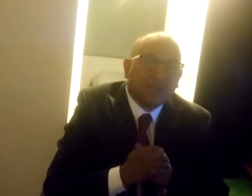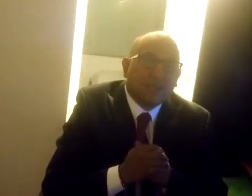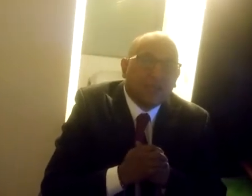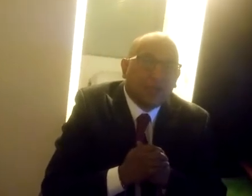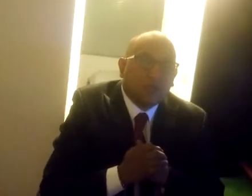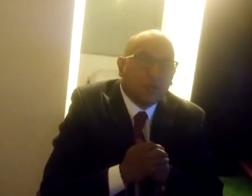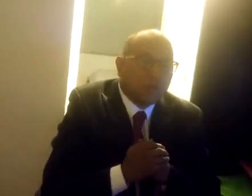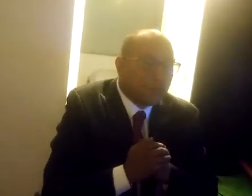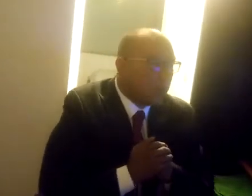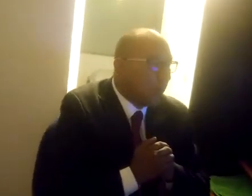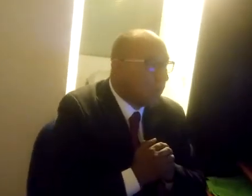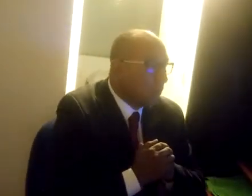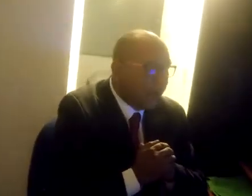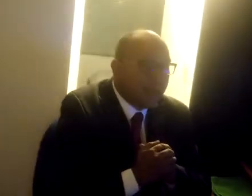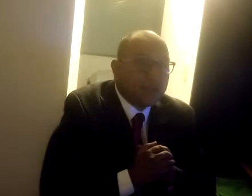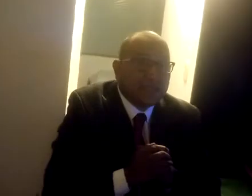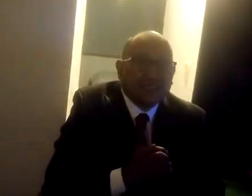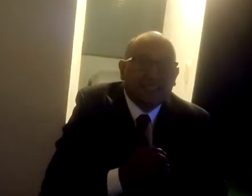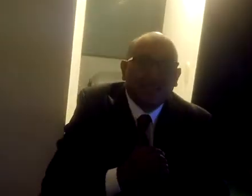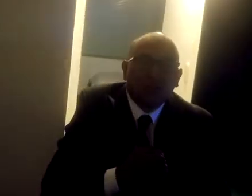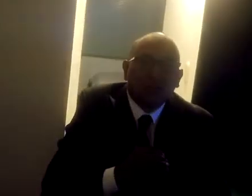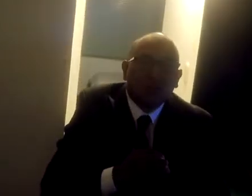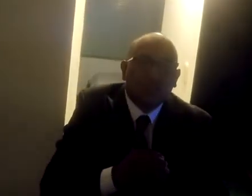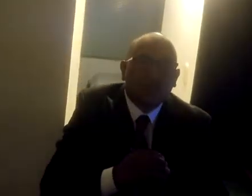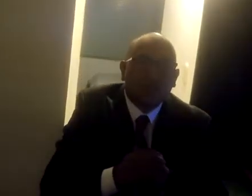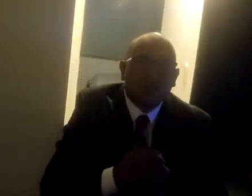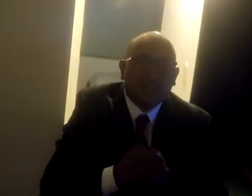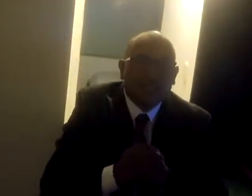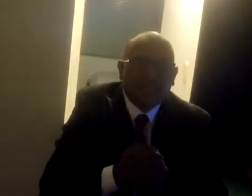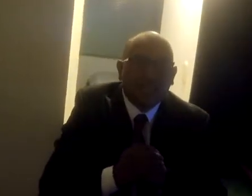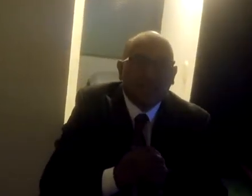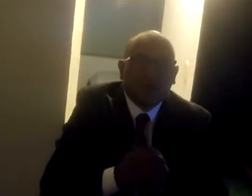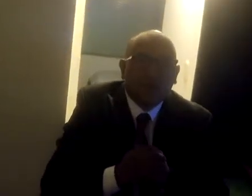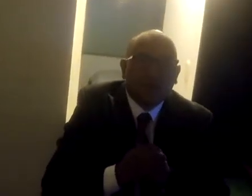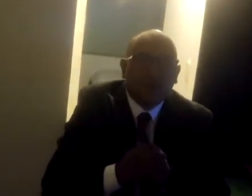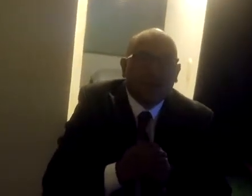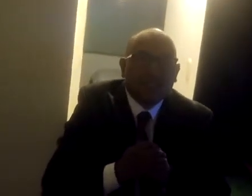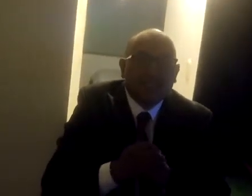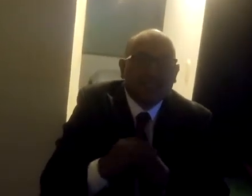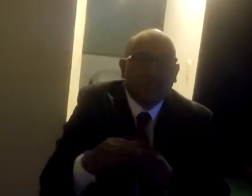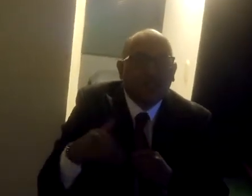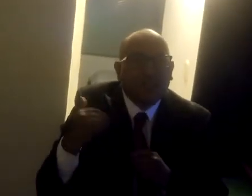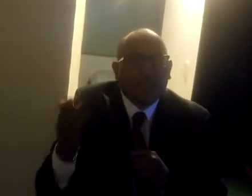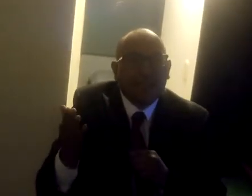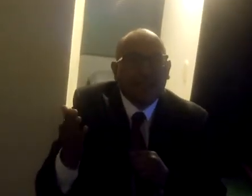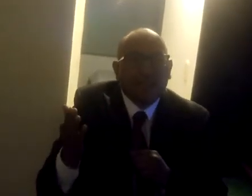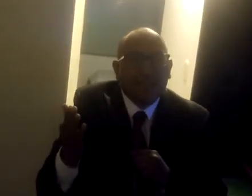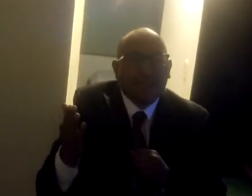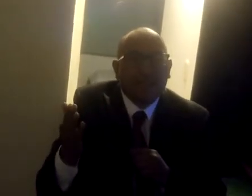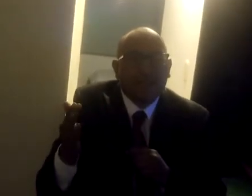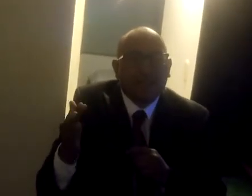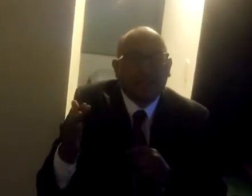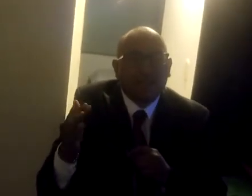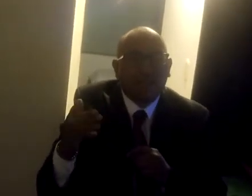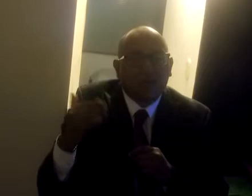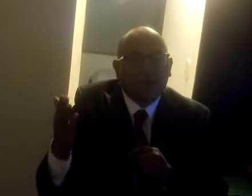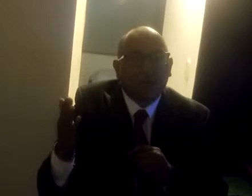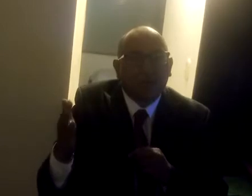la Unión Europea. De no ser así, lo que van a hacer es argumentar, darle más argumentos